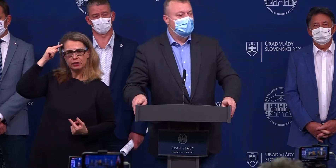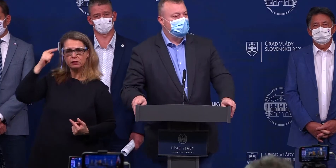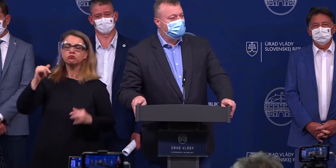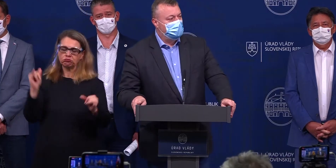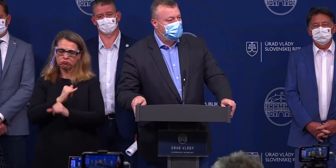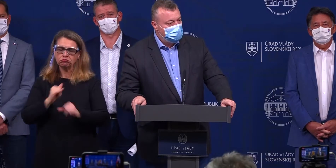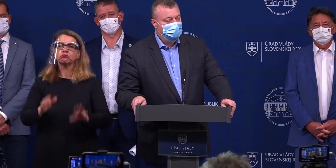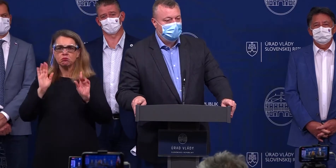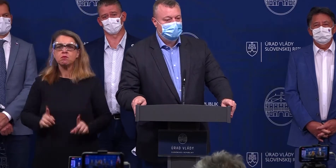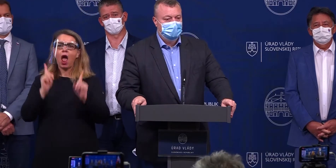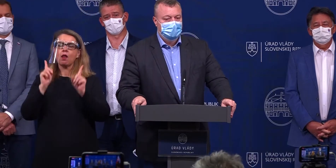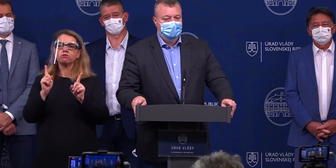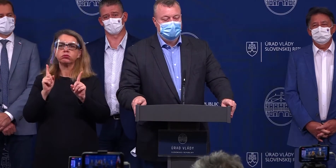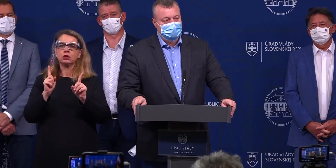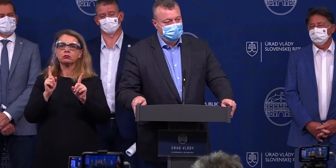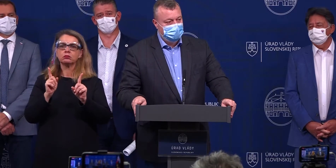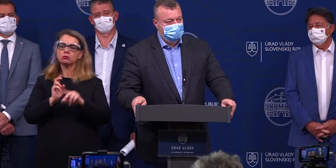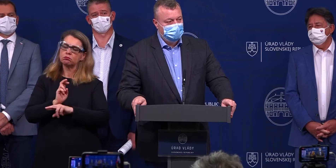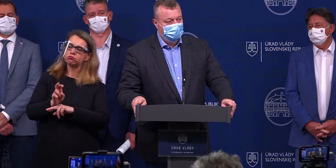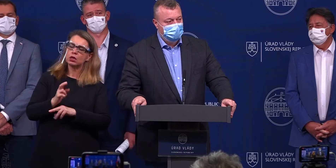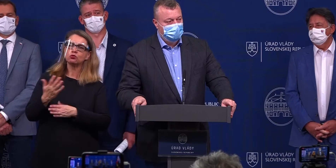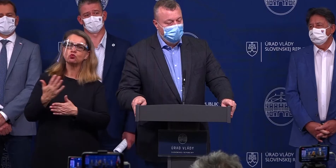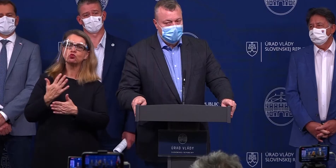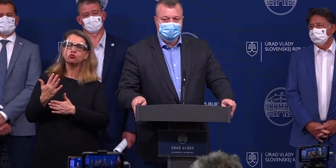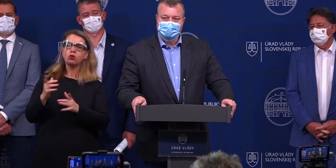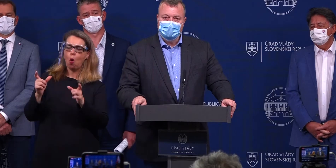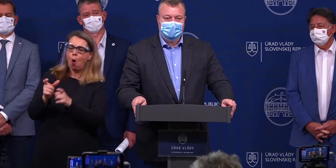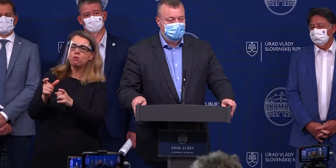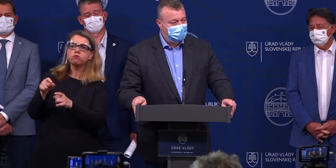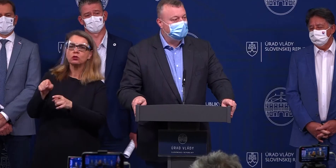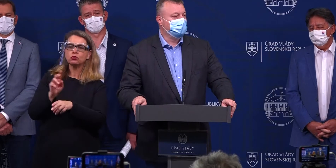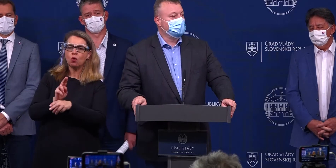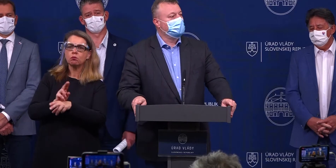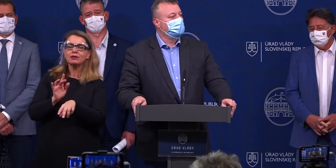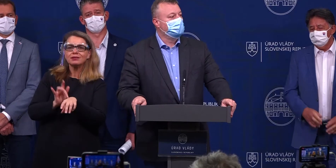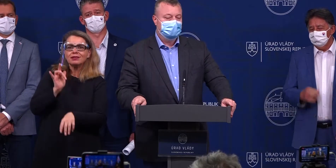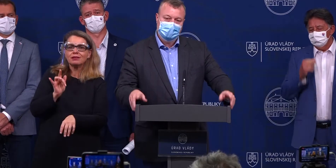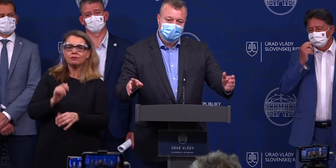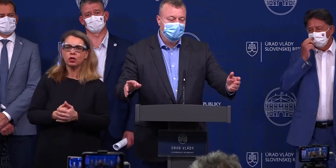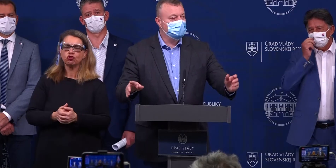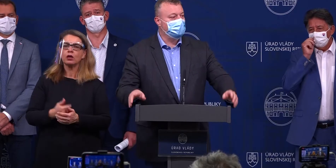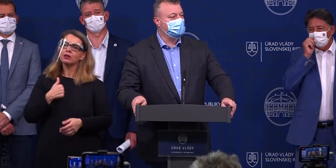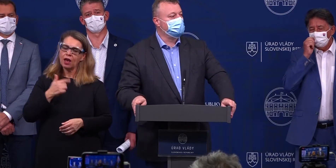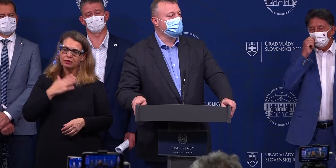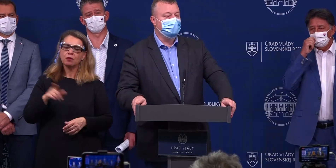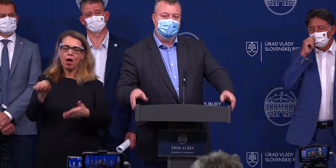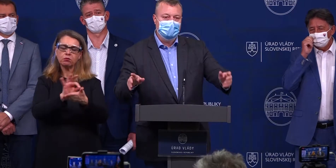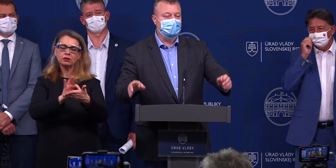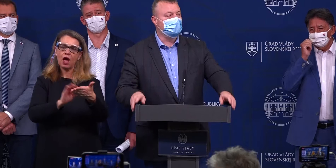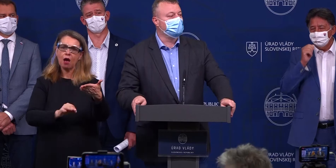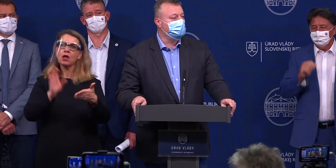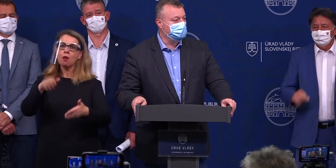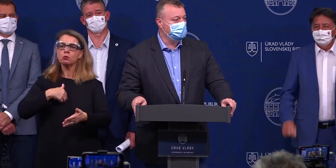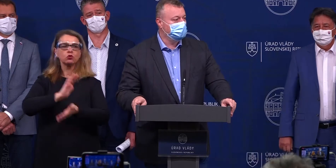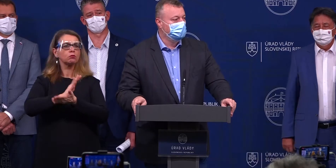naozaj by sme mali prístupovať k tým obmedzujúcim opatreniam citlivejšie. Ja chcem, aby to bolo v zápise, aby som to potom